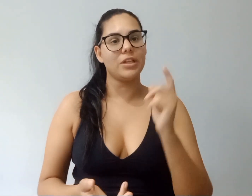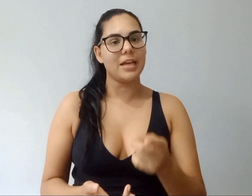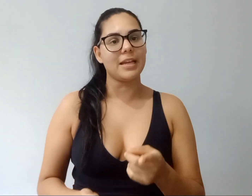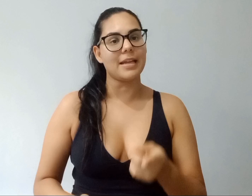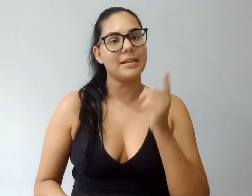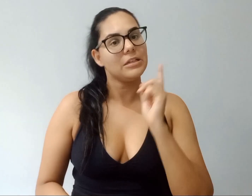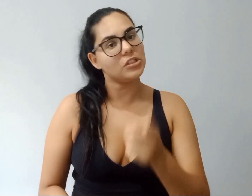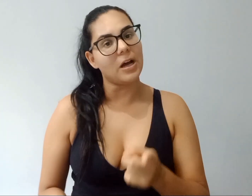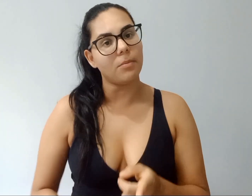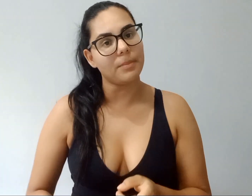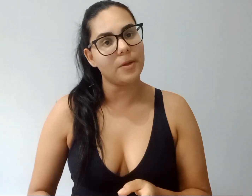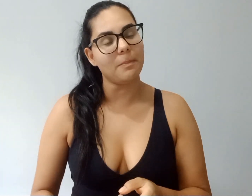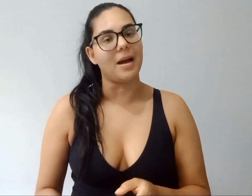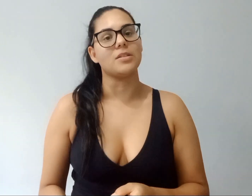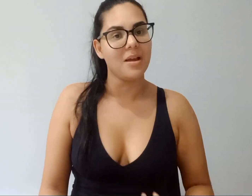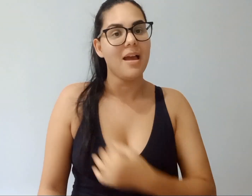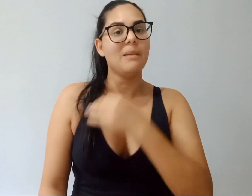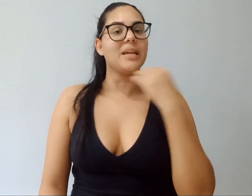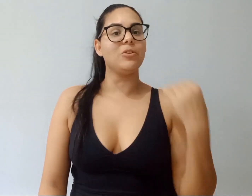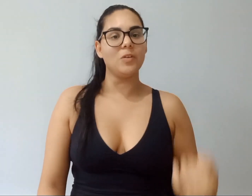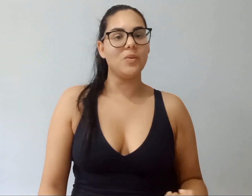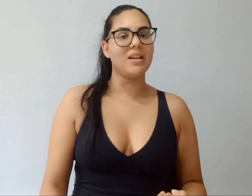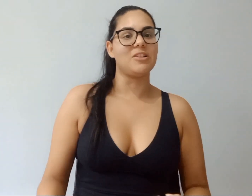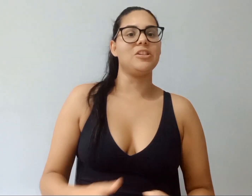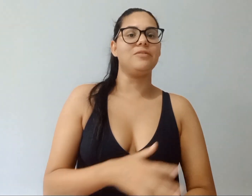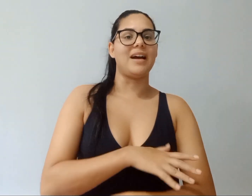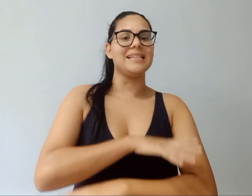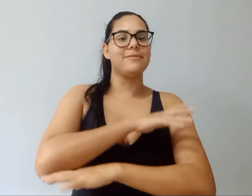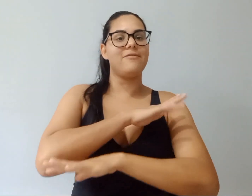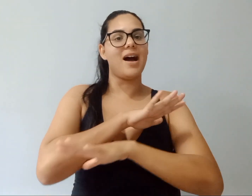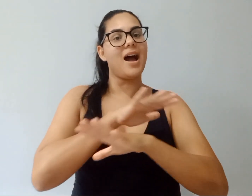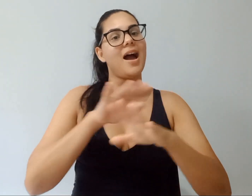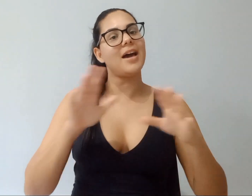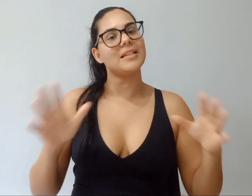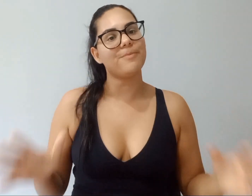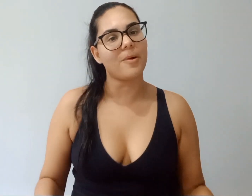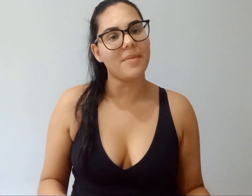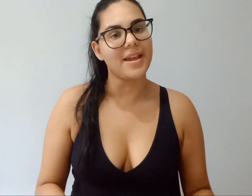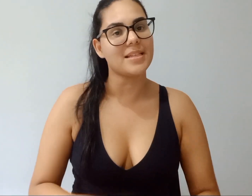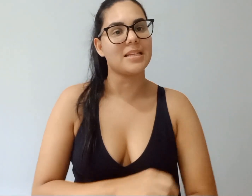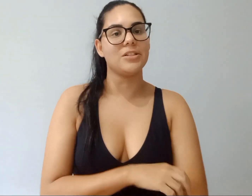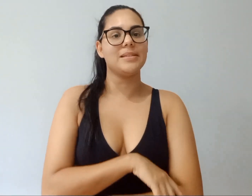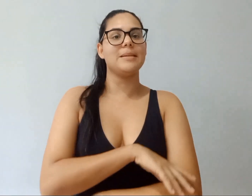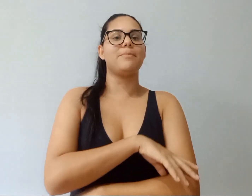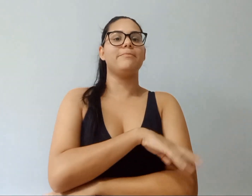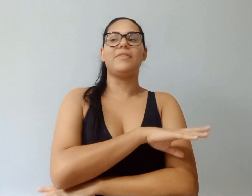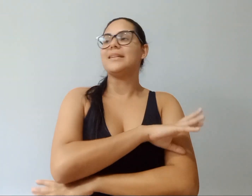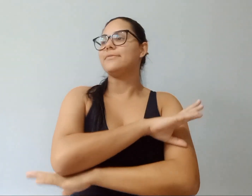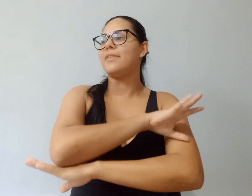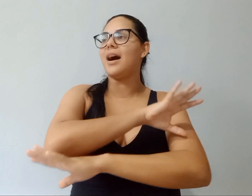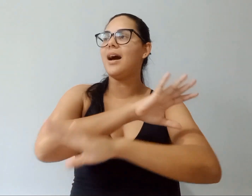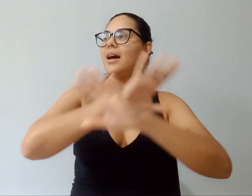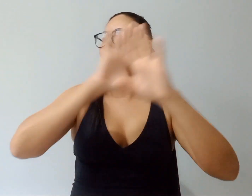querer e de dar o primeiro passo. Porque todo ano a gente faz várias promessas, gente faz vários